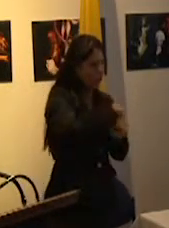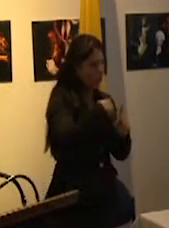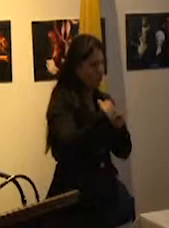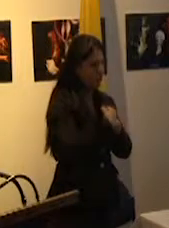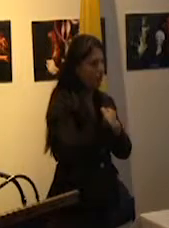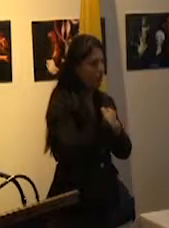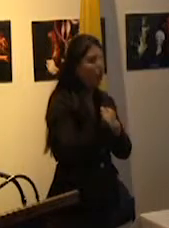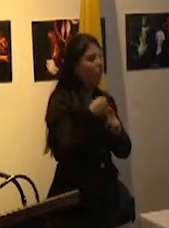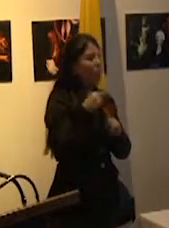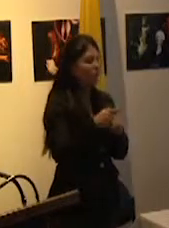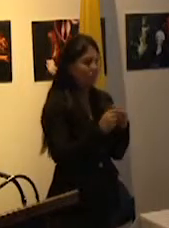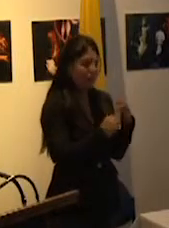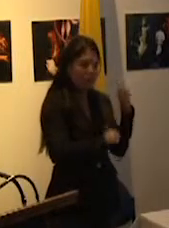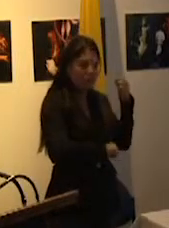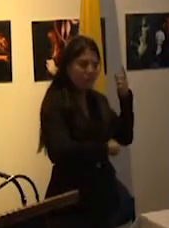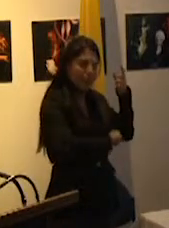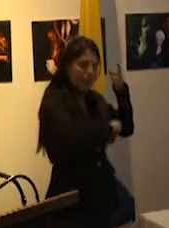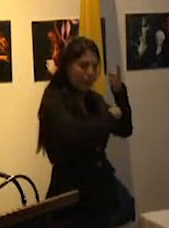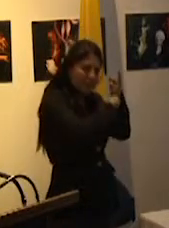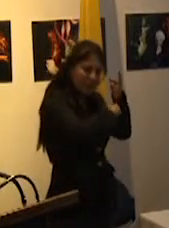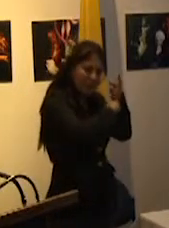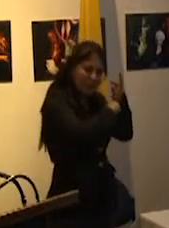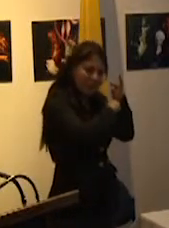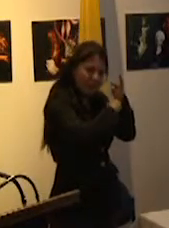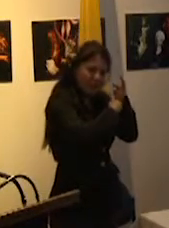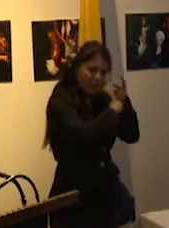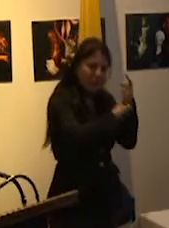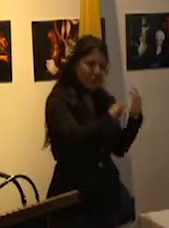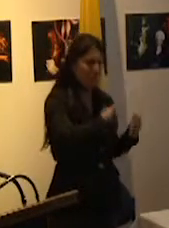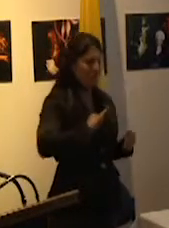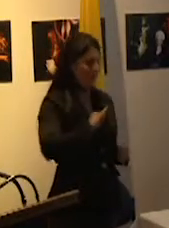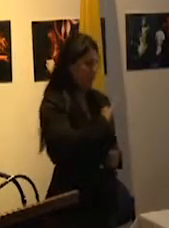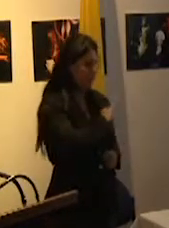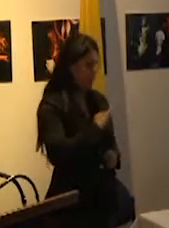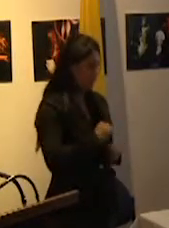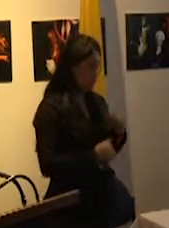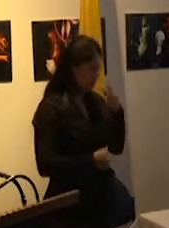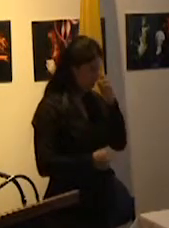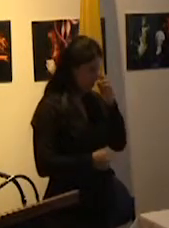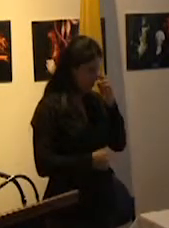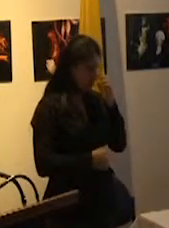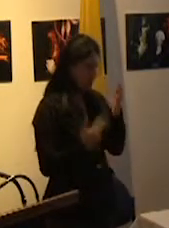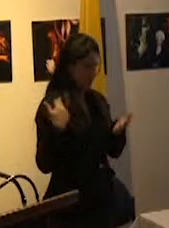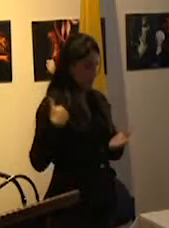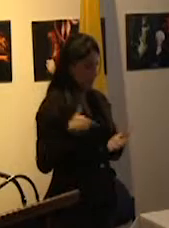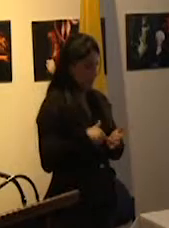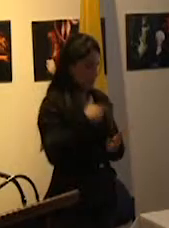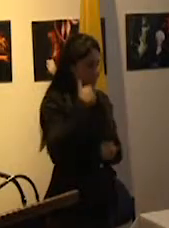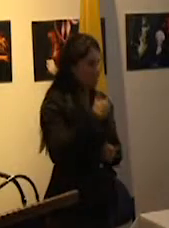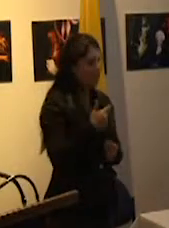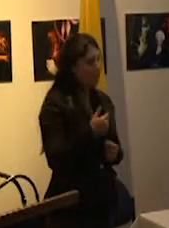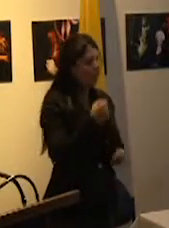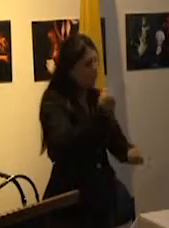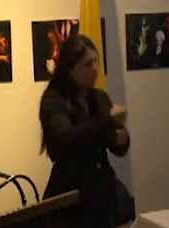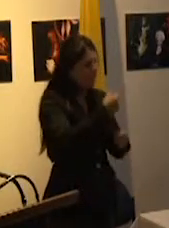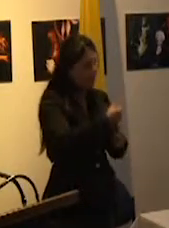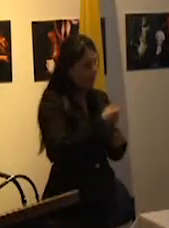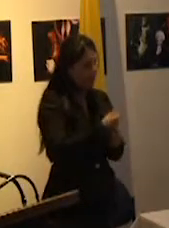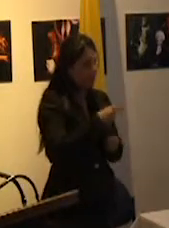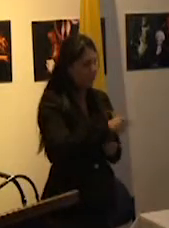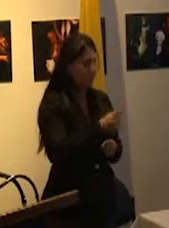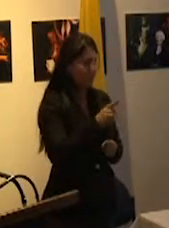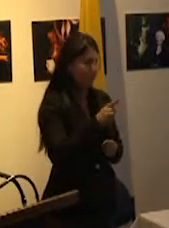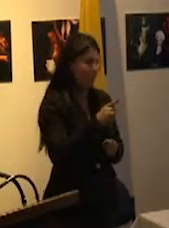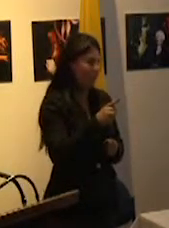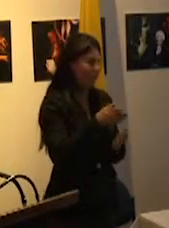con el principio de individuación. Para Durkheim las desviaciones de la división del trabajo respecto